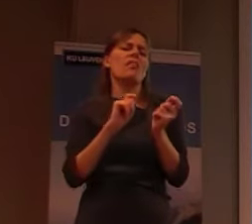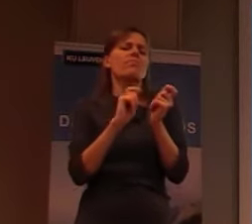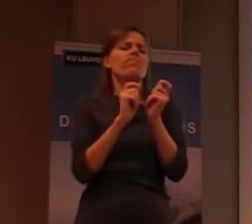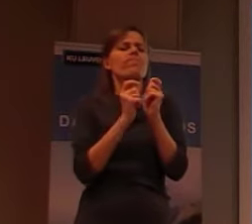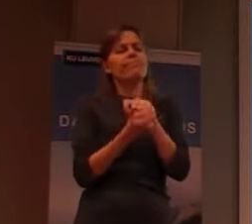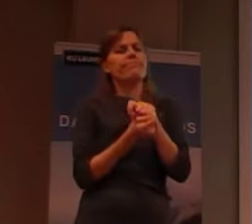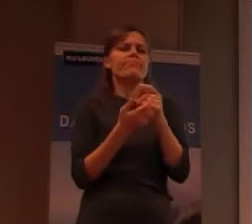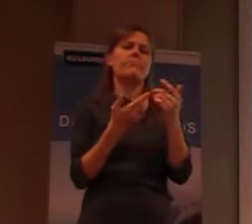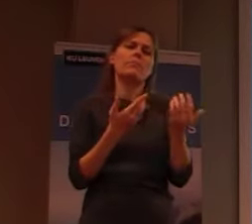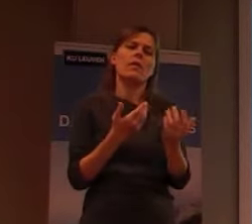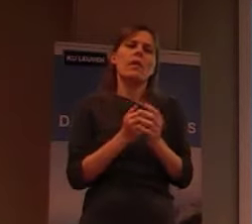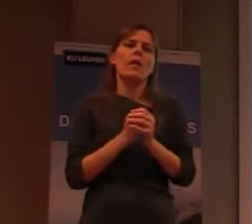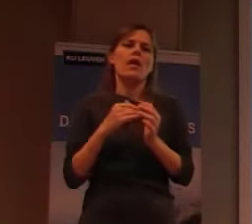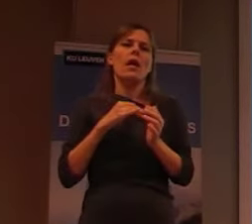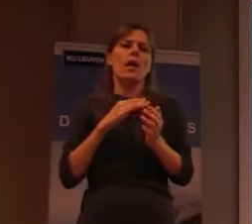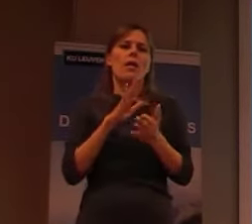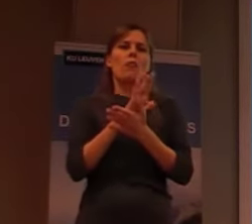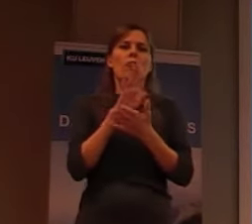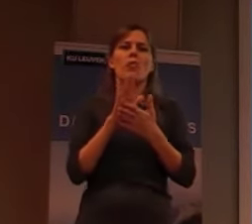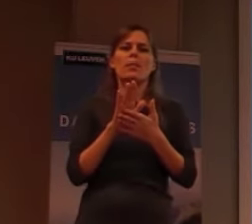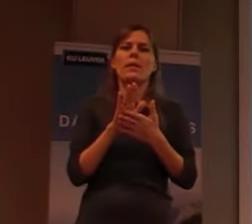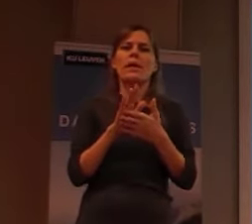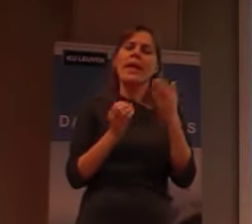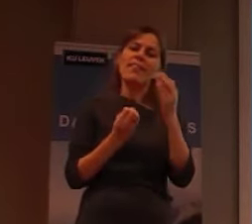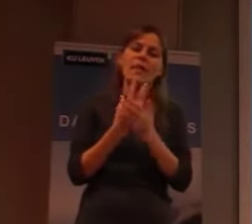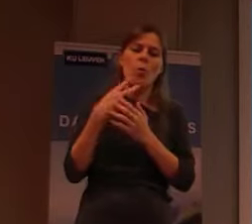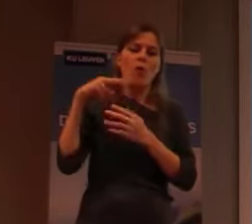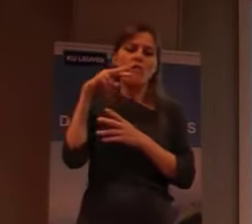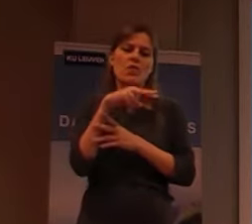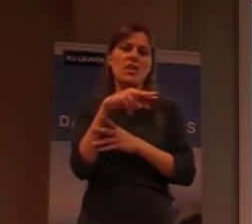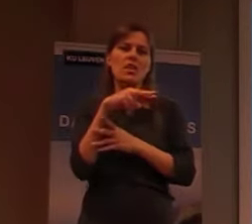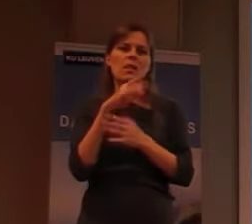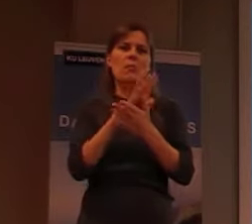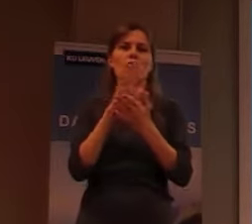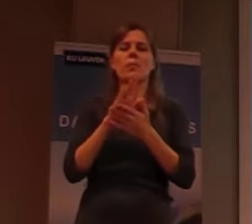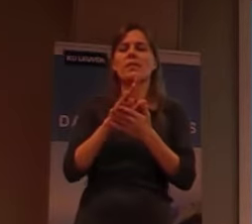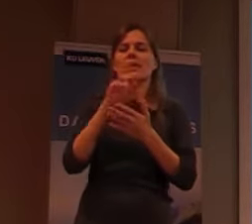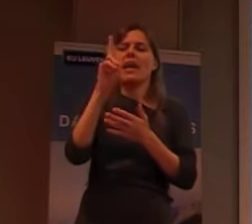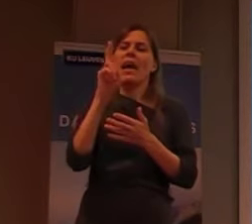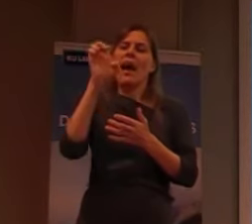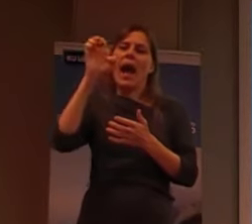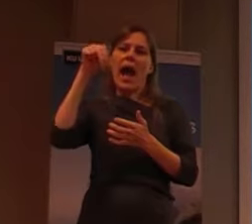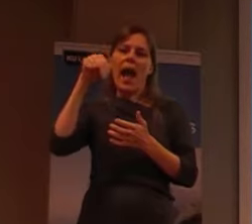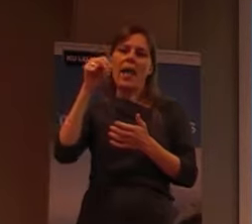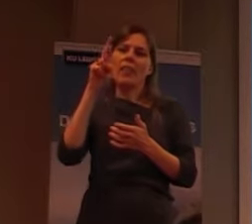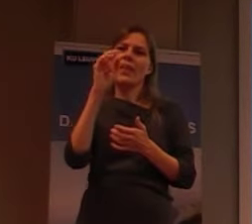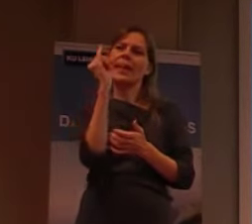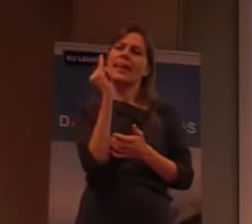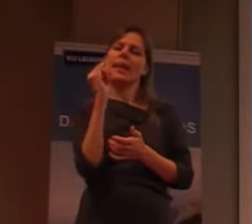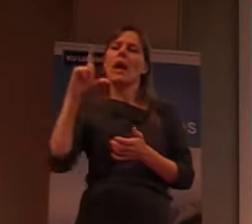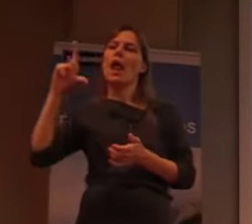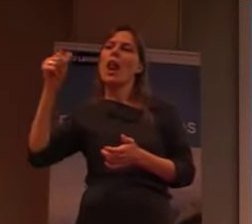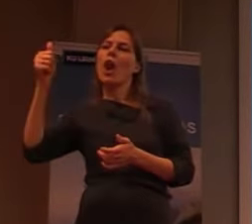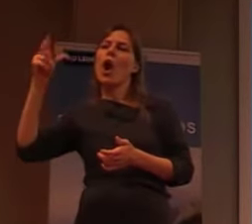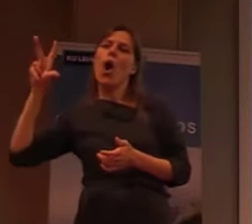bijdragen, door, Anway, Skinsnes Law, en Henry Law, en ook, van, Kelly